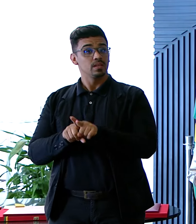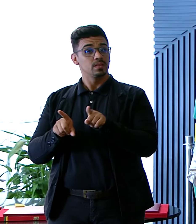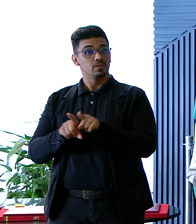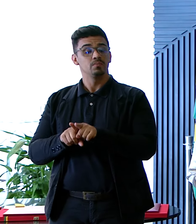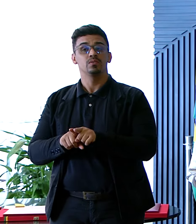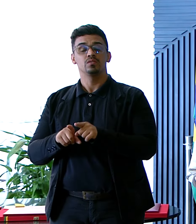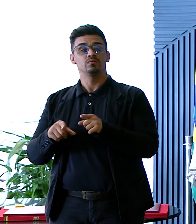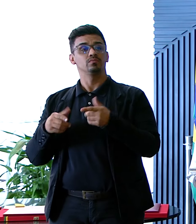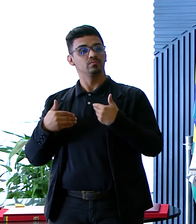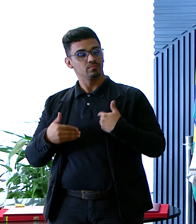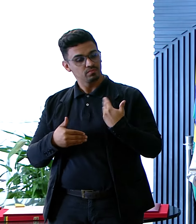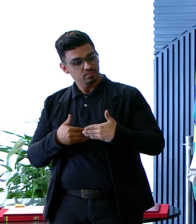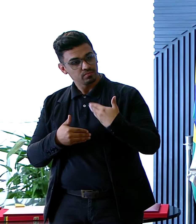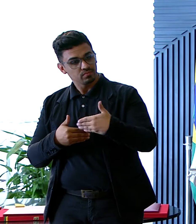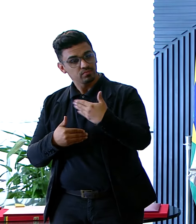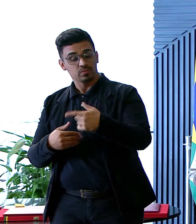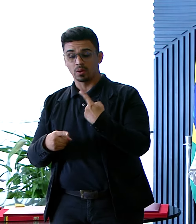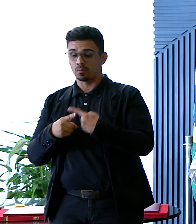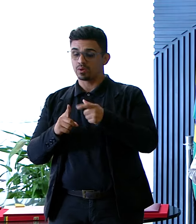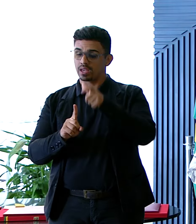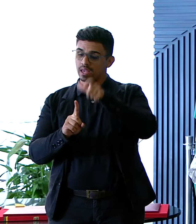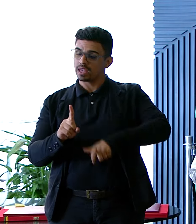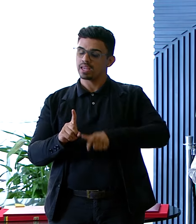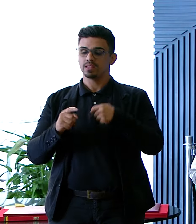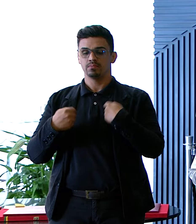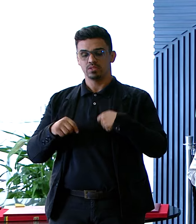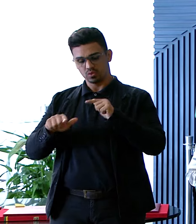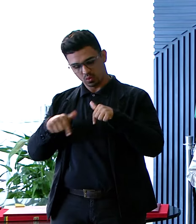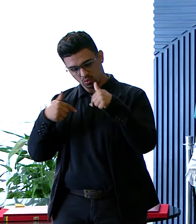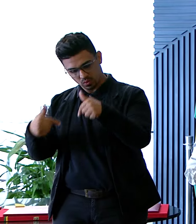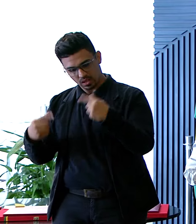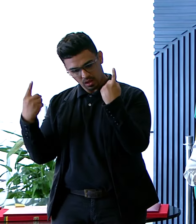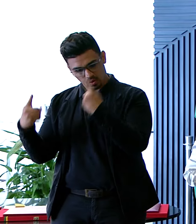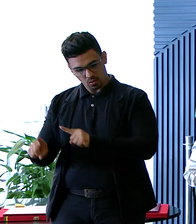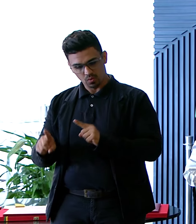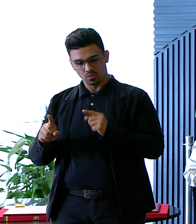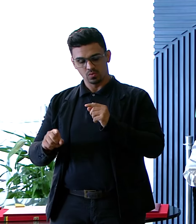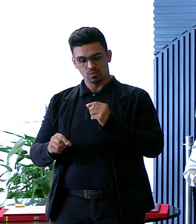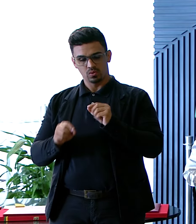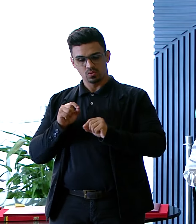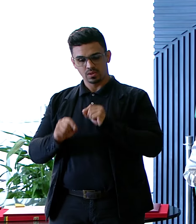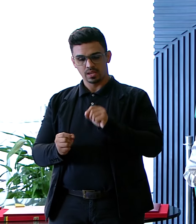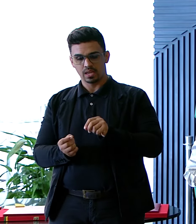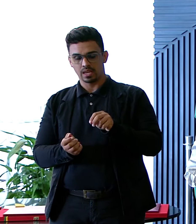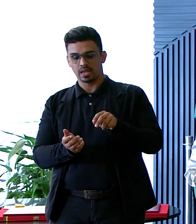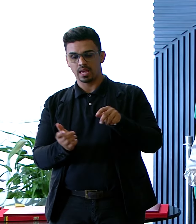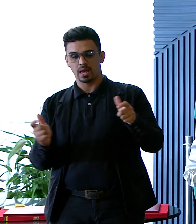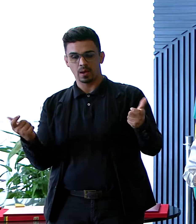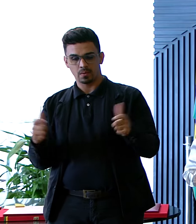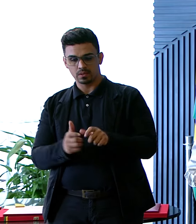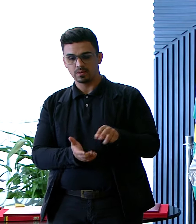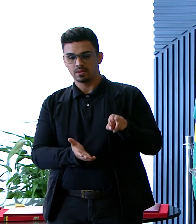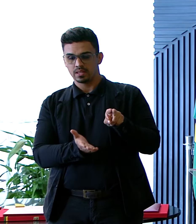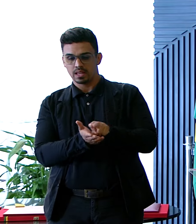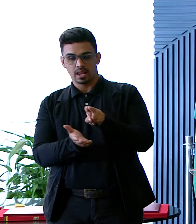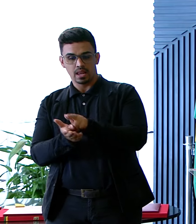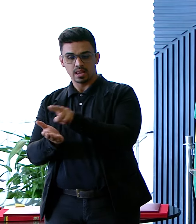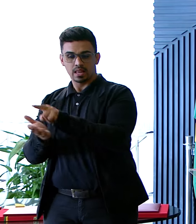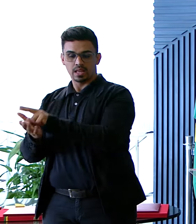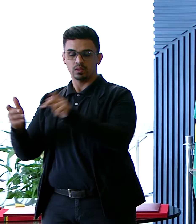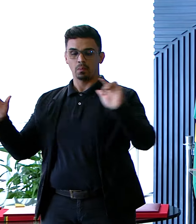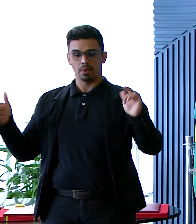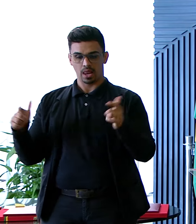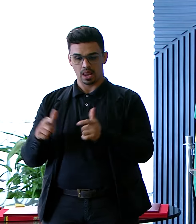Azevedo Lima Porque ele teve que fazer Um enfrentamento De redução de leito Porque o questionamento Que ele fez Naquele